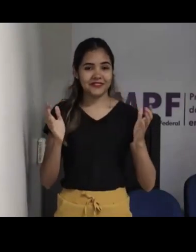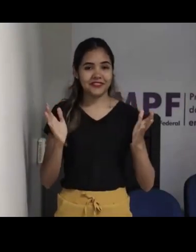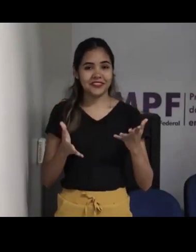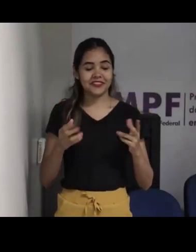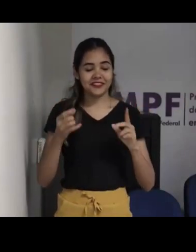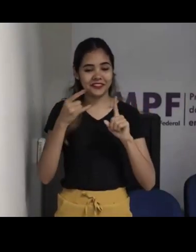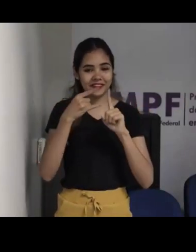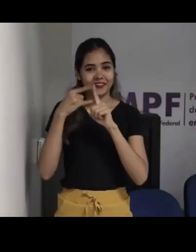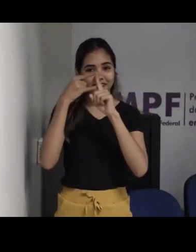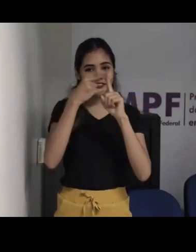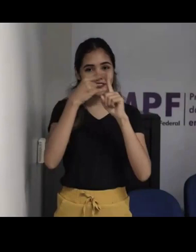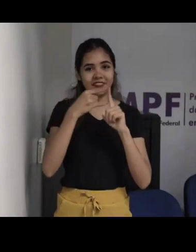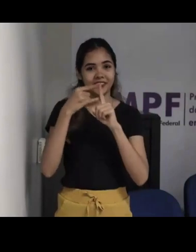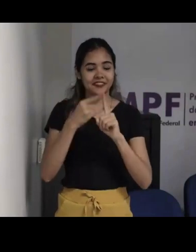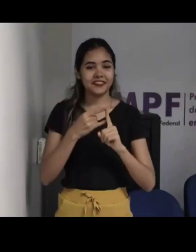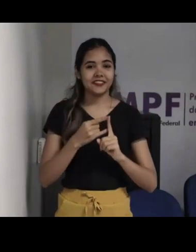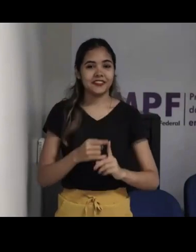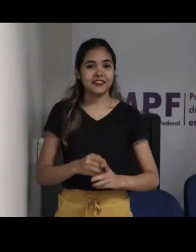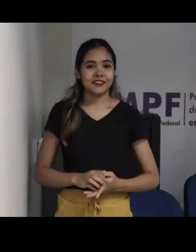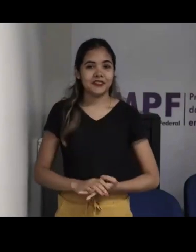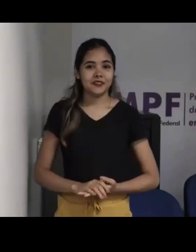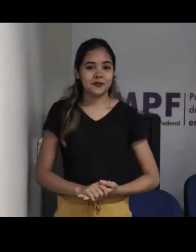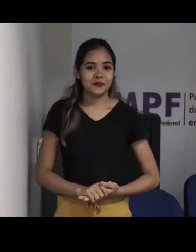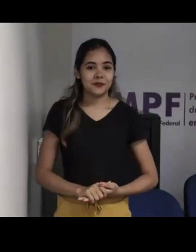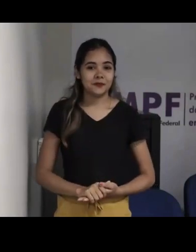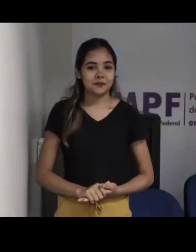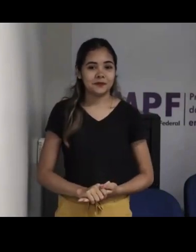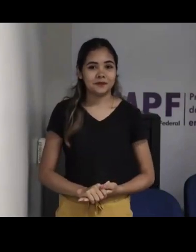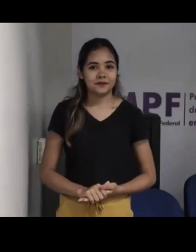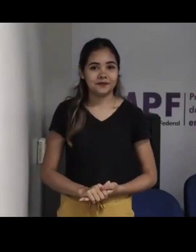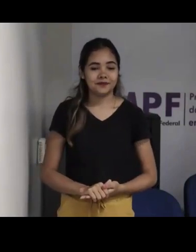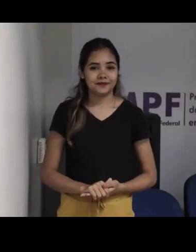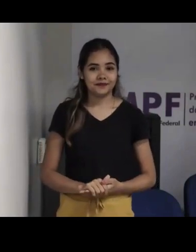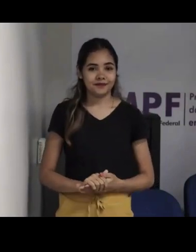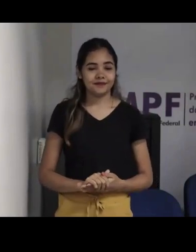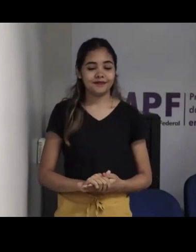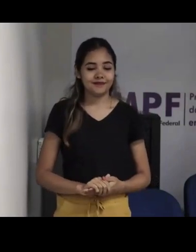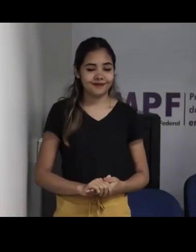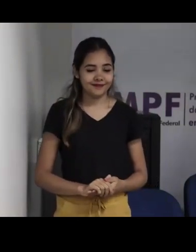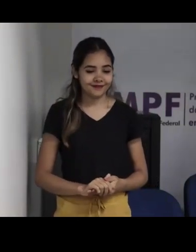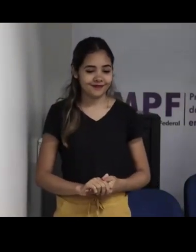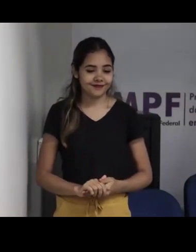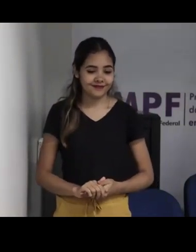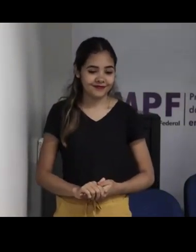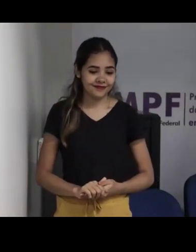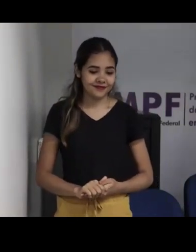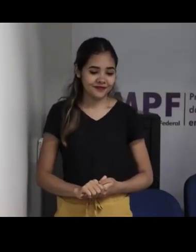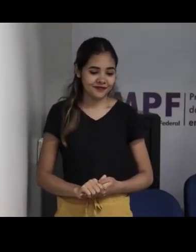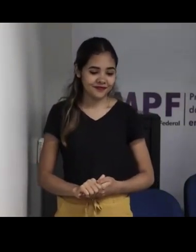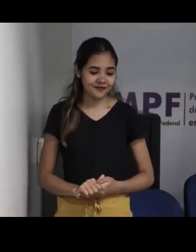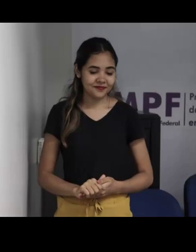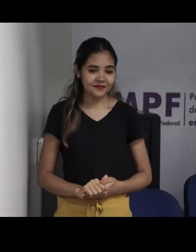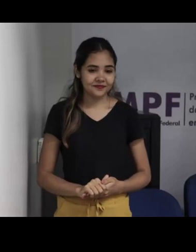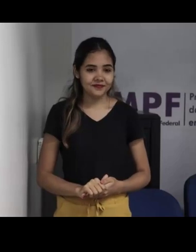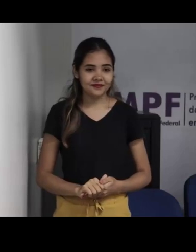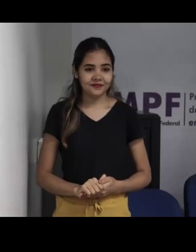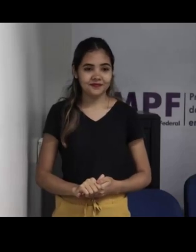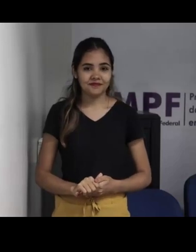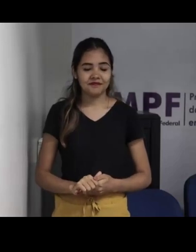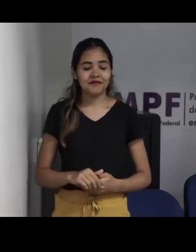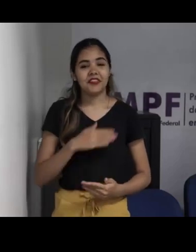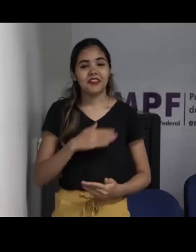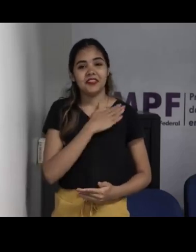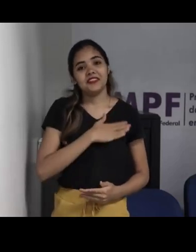nos ver daí? Sim, estou ouvindo muito bem, gente. Boa tarde. Boa tarde. É um prazer poder te receber aqui em